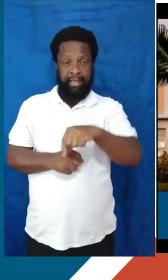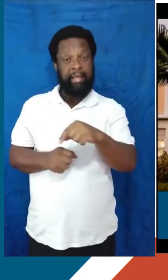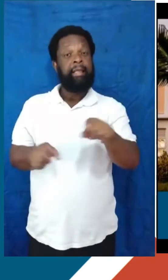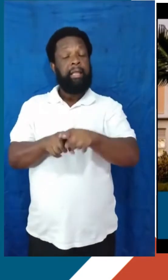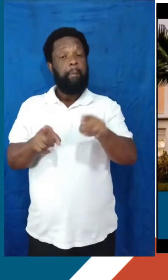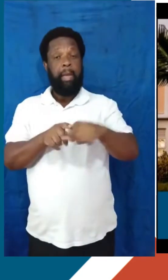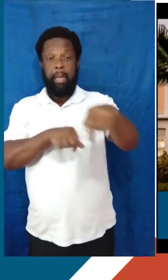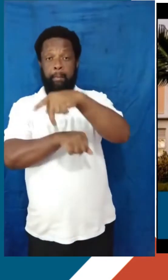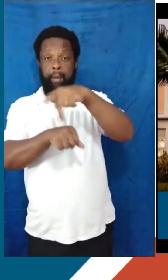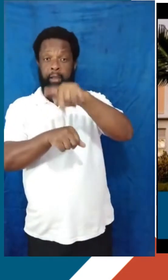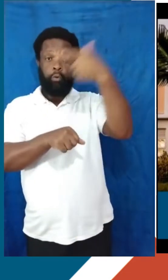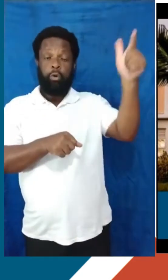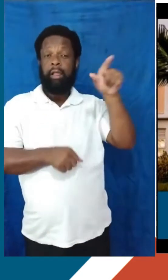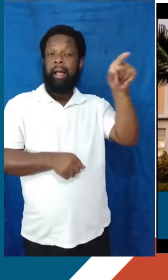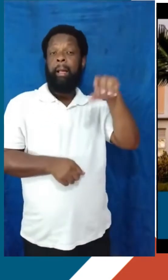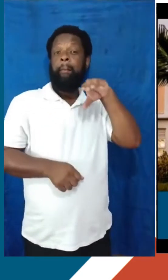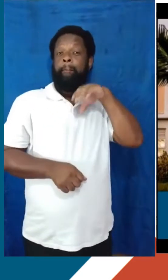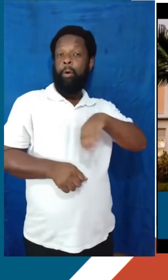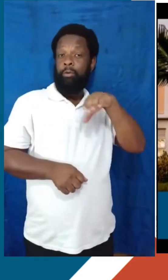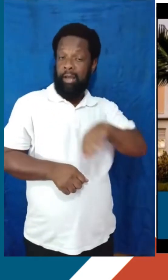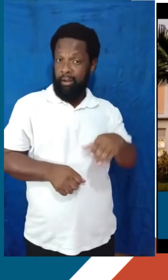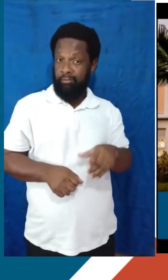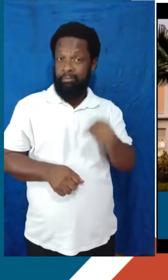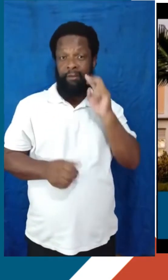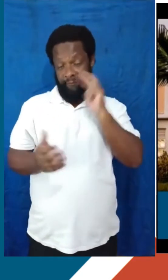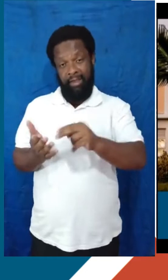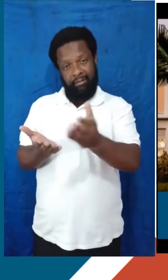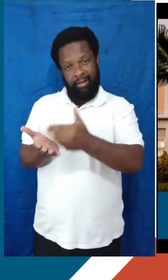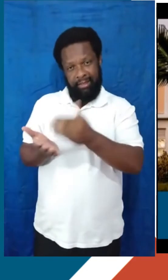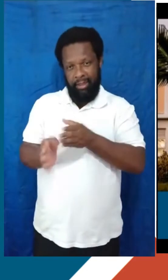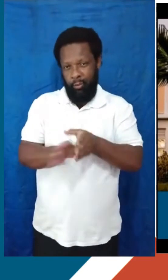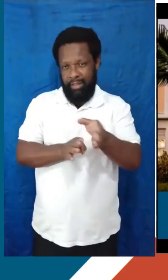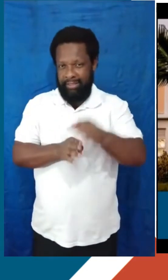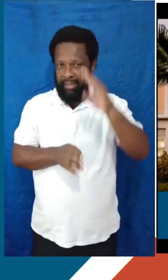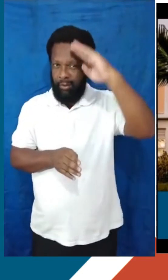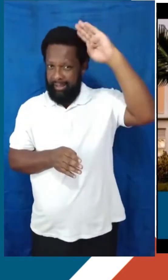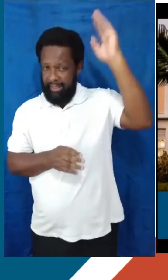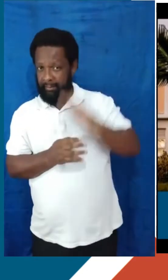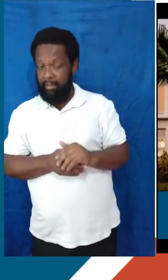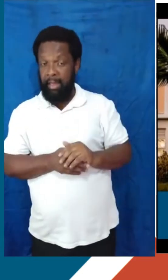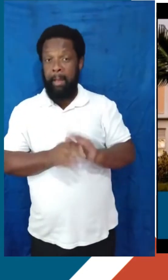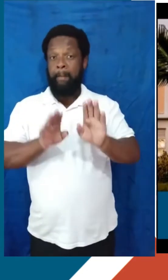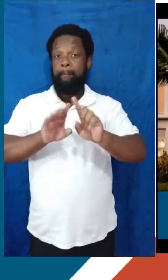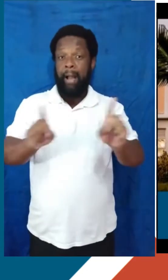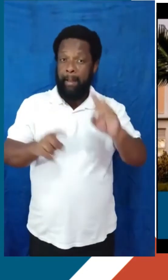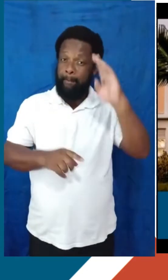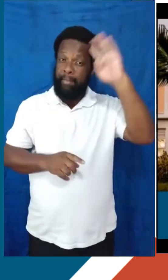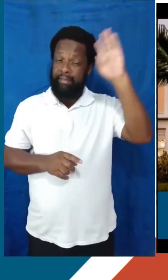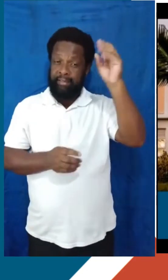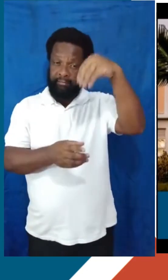país inteiro, como também de Portugal, isso está no caderno de orientação acadêmica de vocês. Mas, pensando aqui dentro, nacionalmente, pode